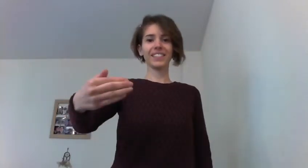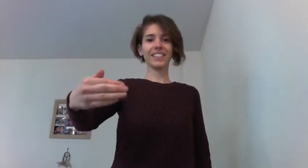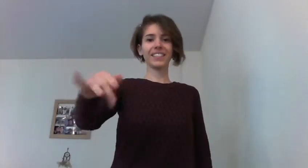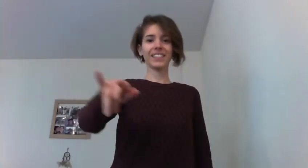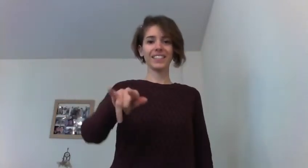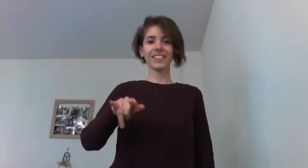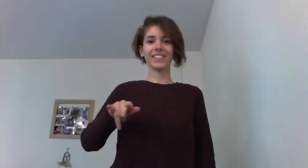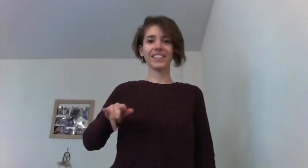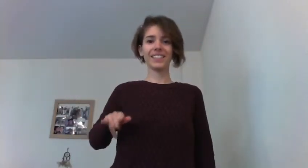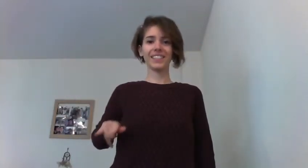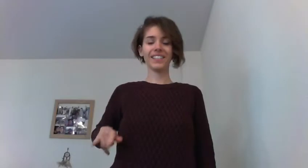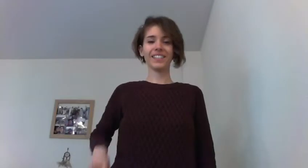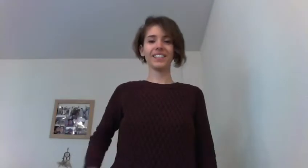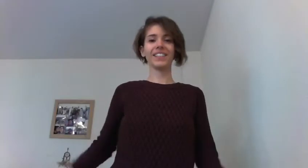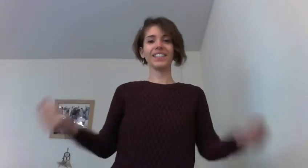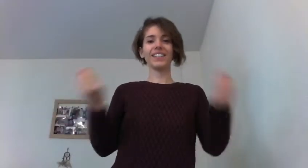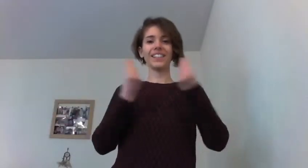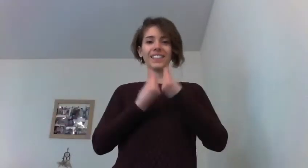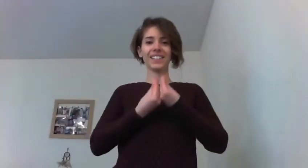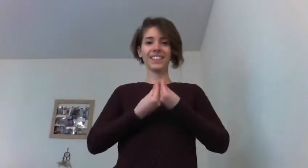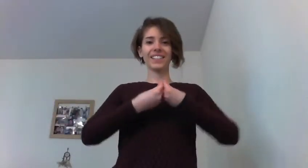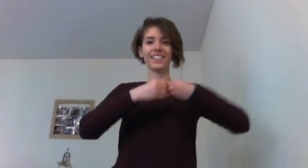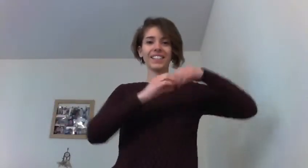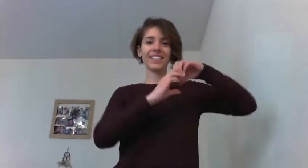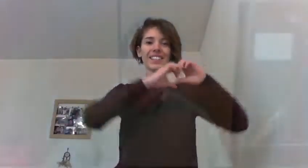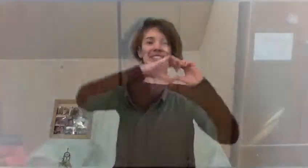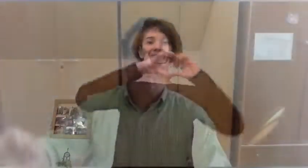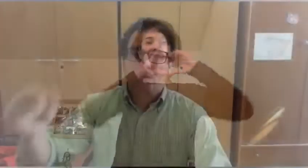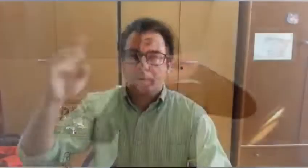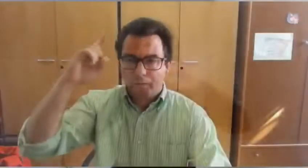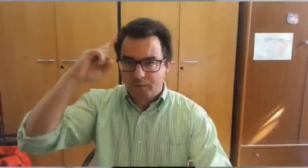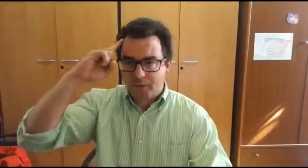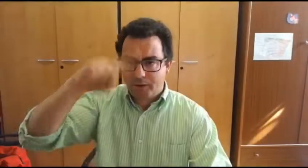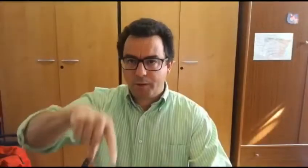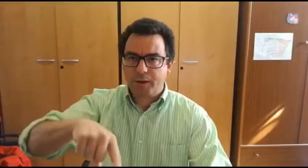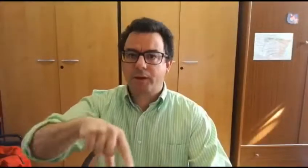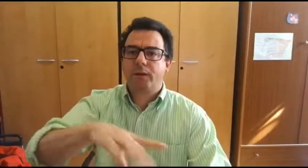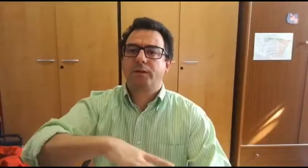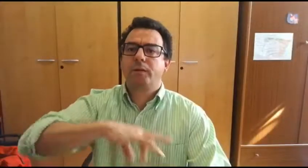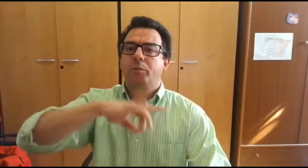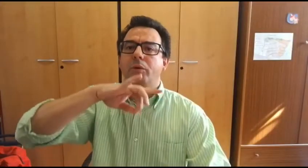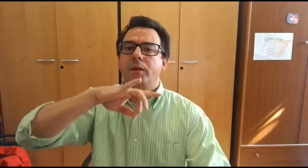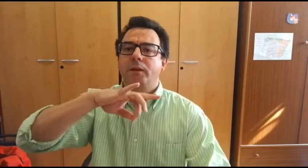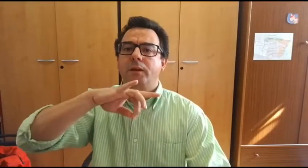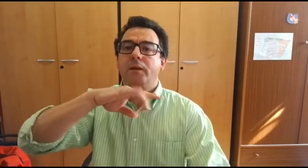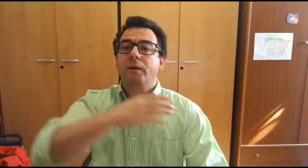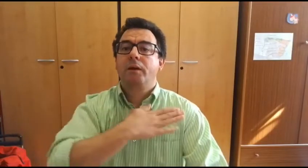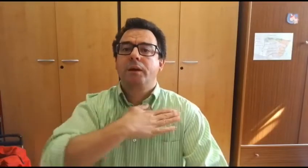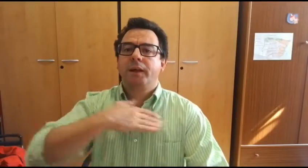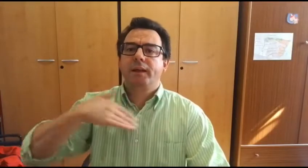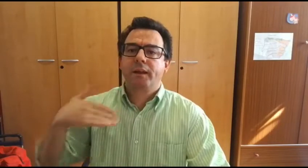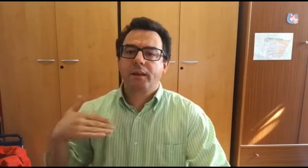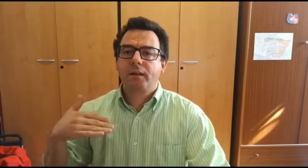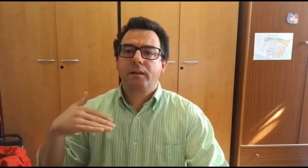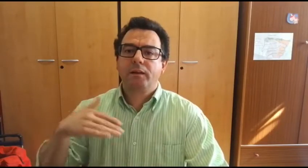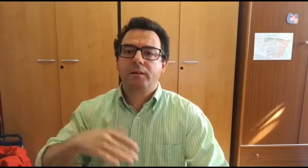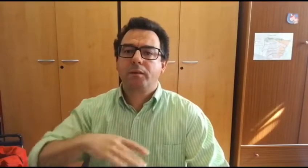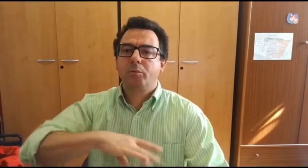al futuro con el corazón Saber que se puede, querer que se